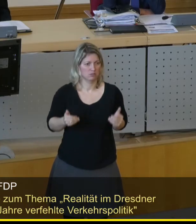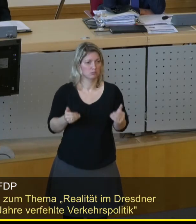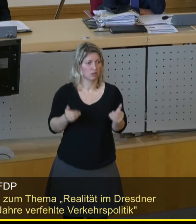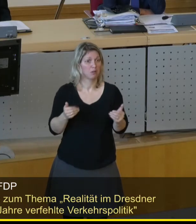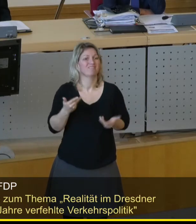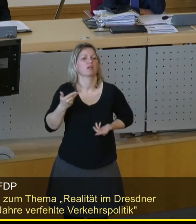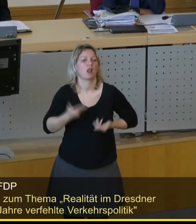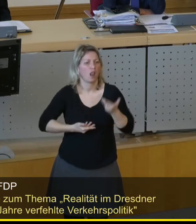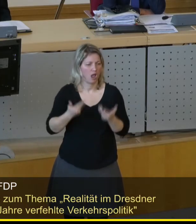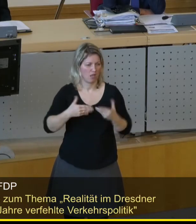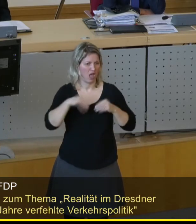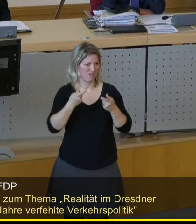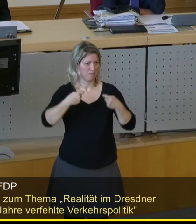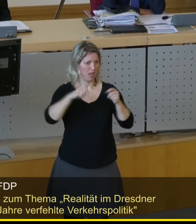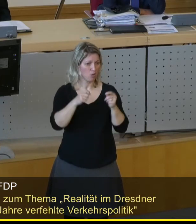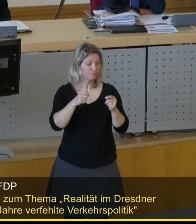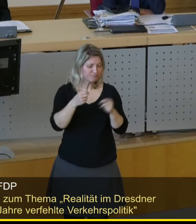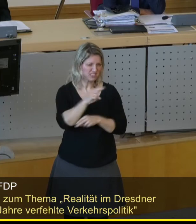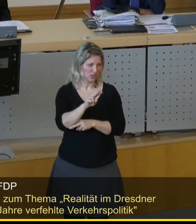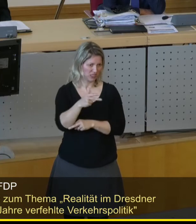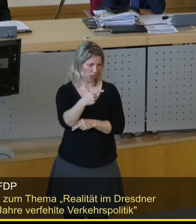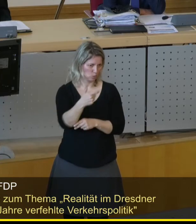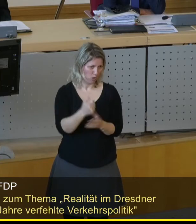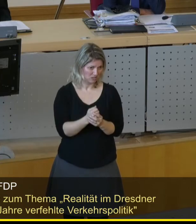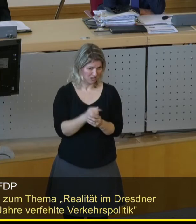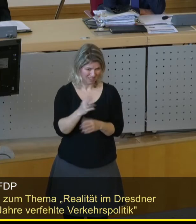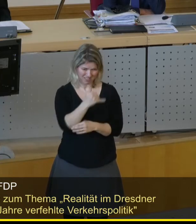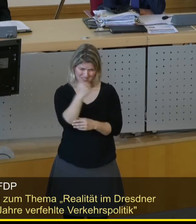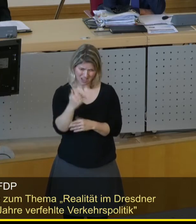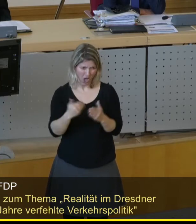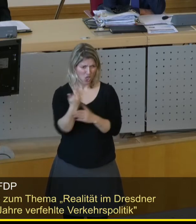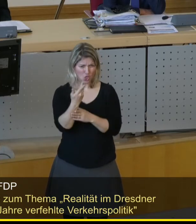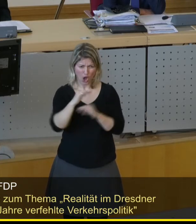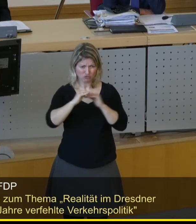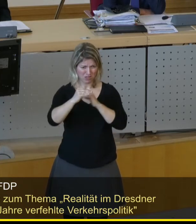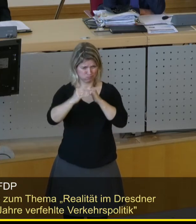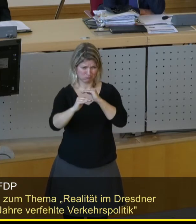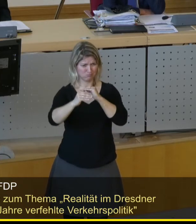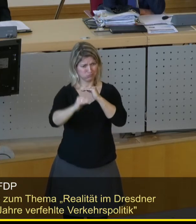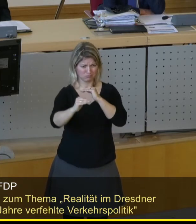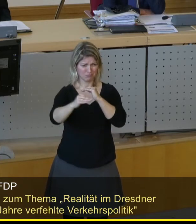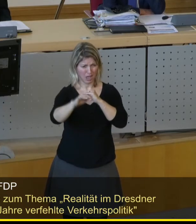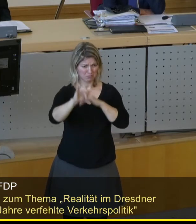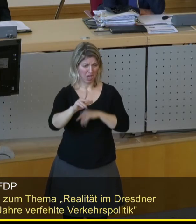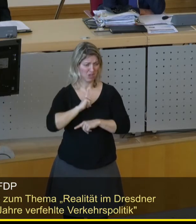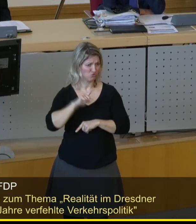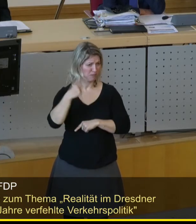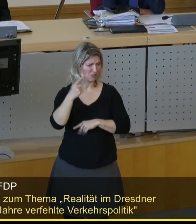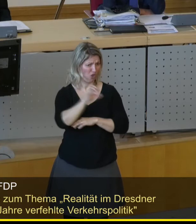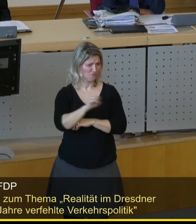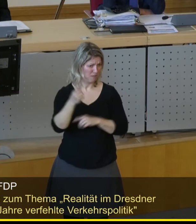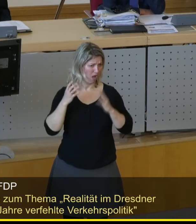einem Baubeginn 2023. Wir haben jedes Jahr neue Einbrüche. Wahrscheinlich können wir die Stauffenbergallee irgendwann mal unter